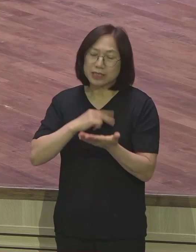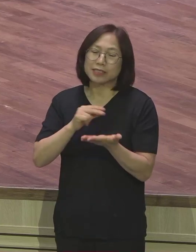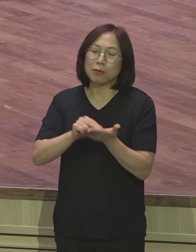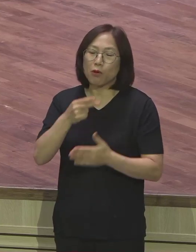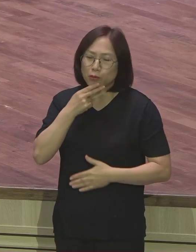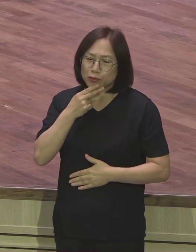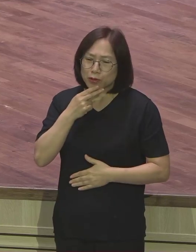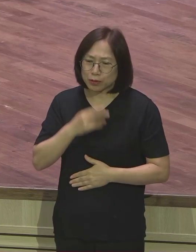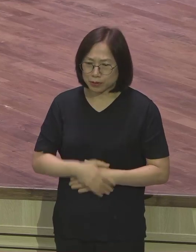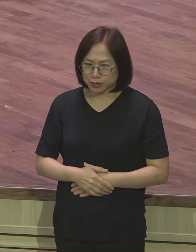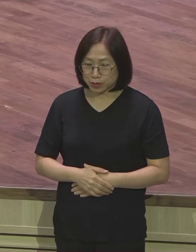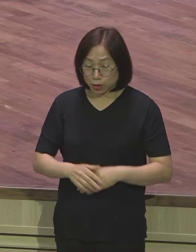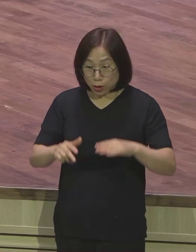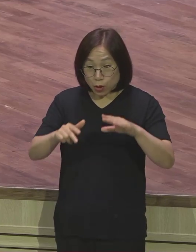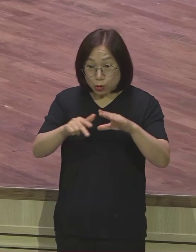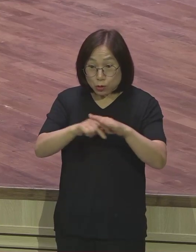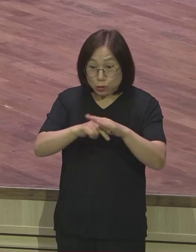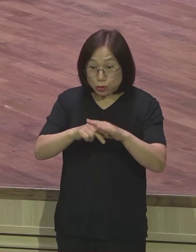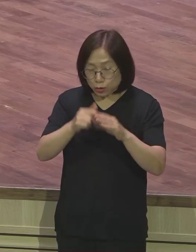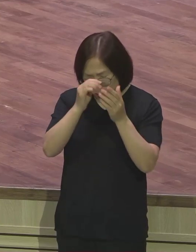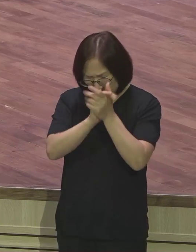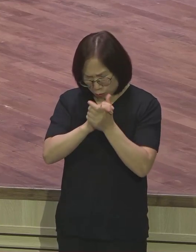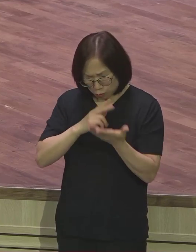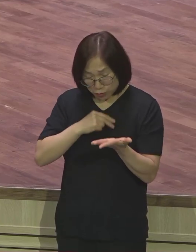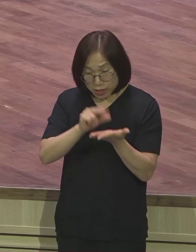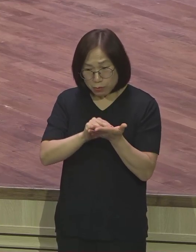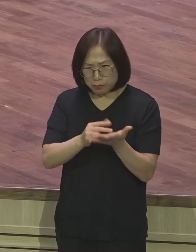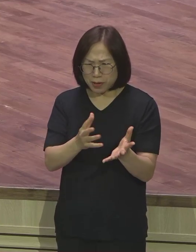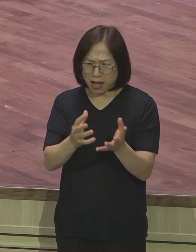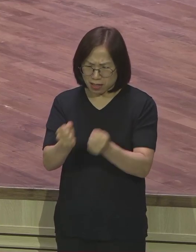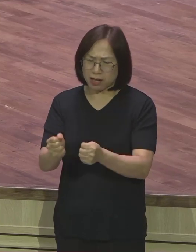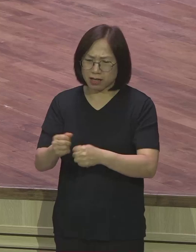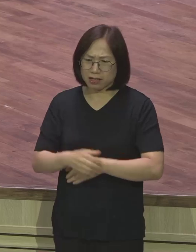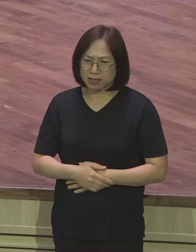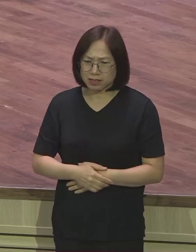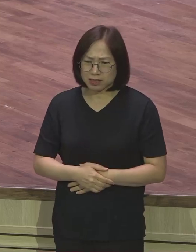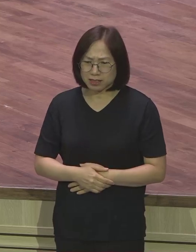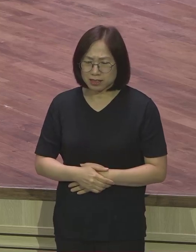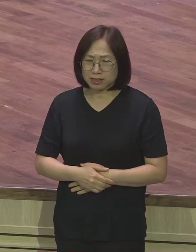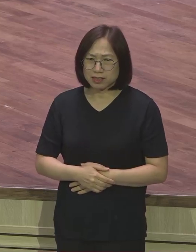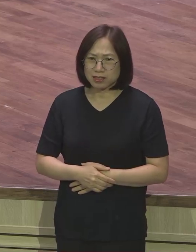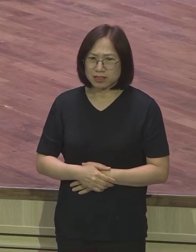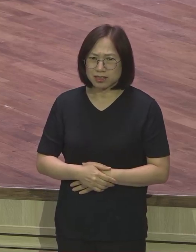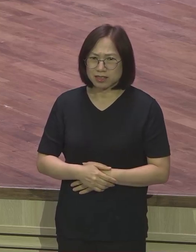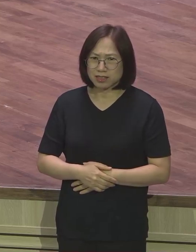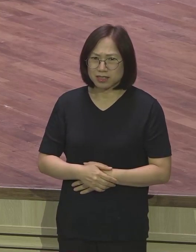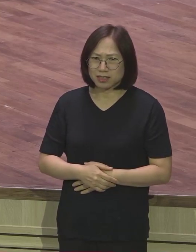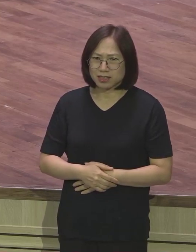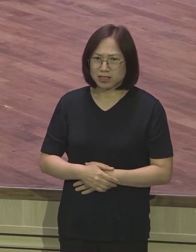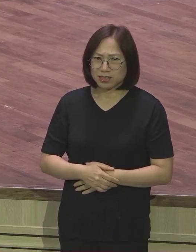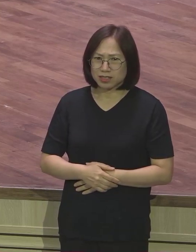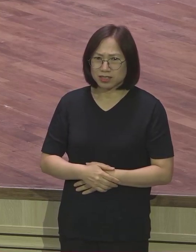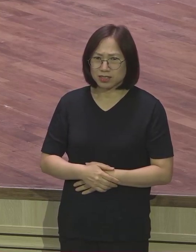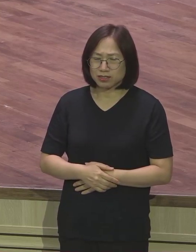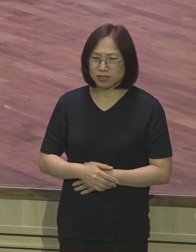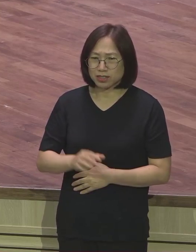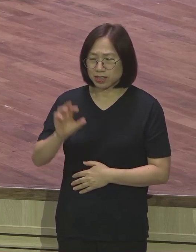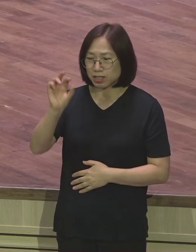종교는 기도 제목이 엄청 많아요. 그 용궁사 양평에 있는 용문사가 그